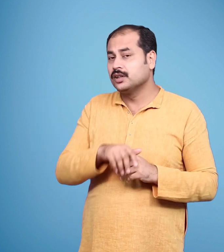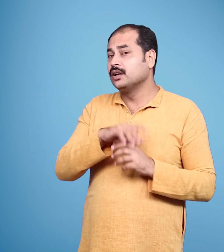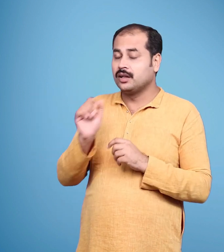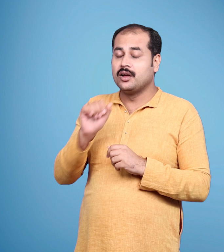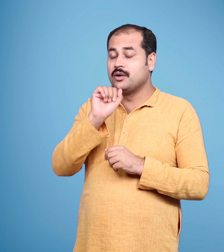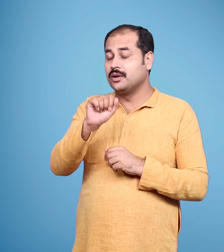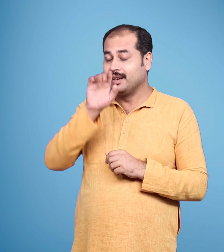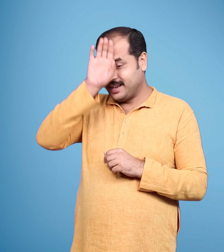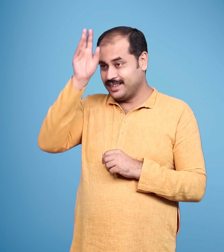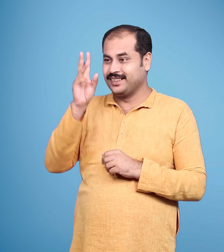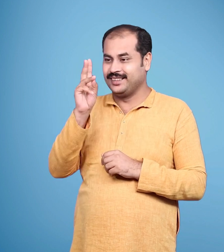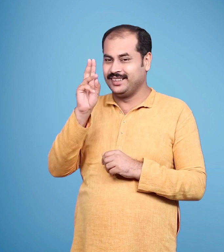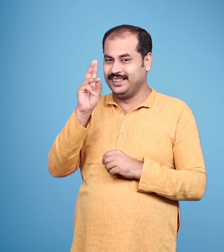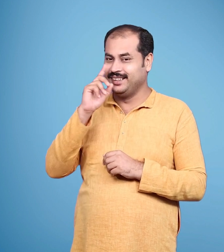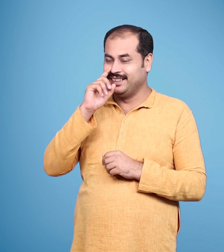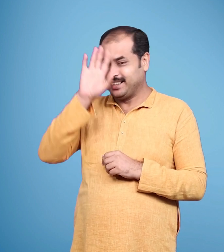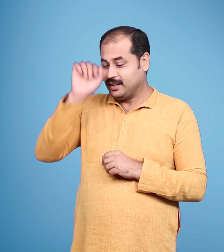फिर वे कैकई के महल की ओर बढ़े